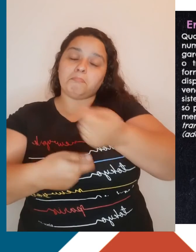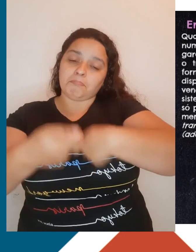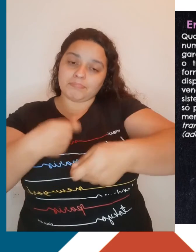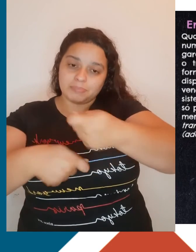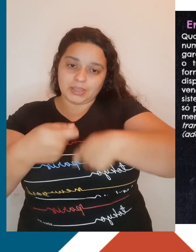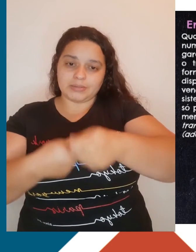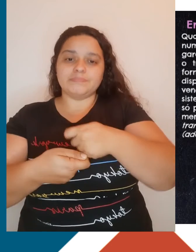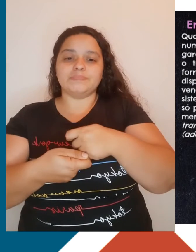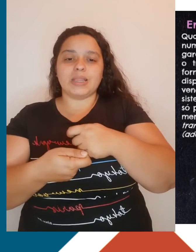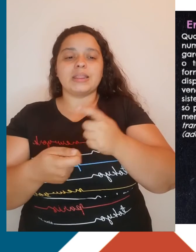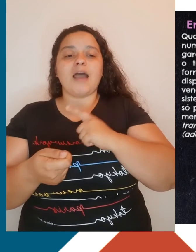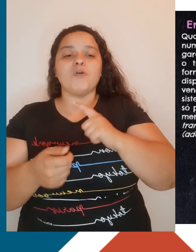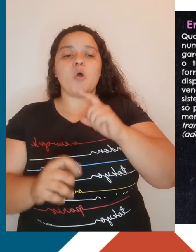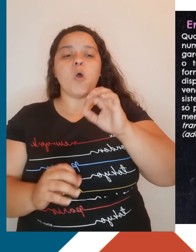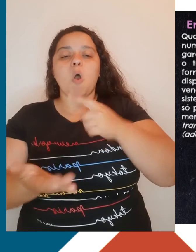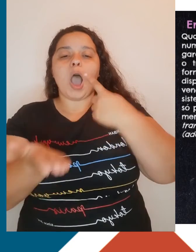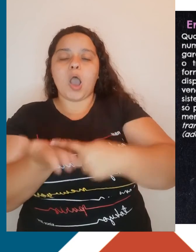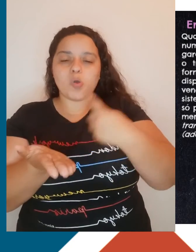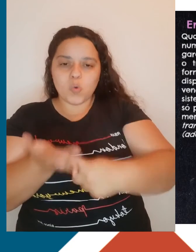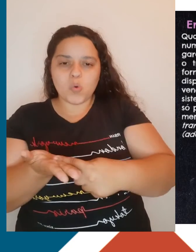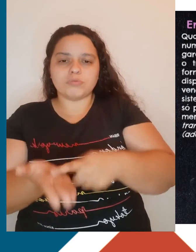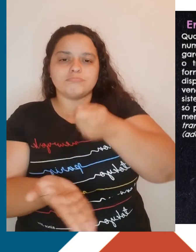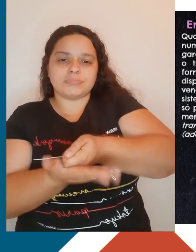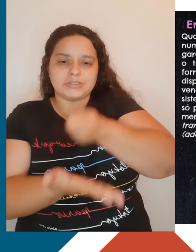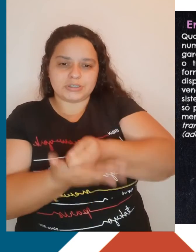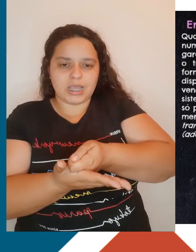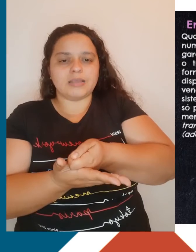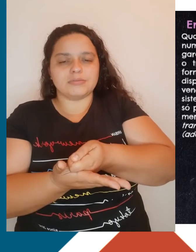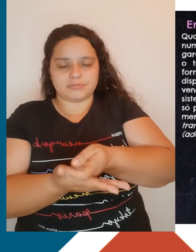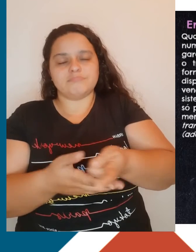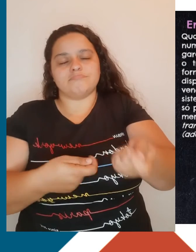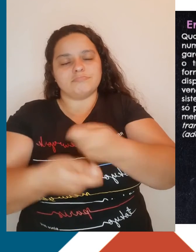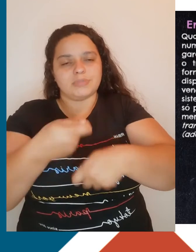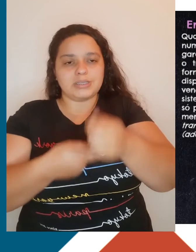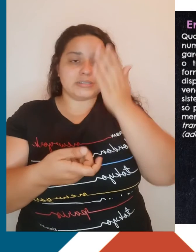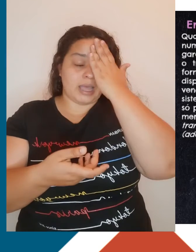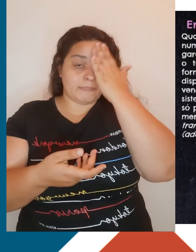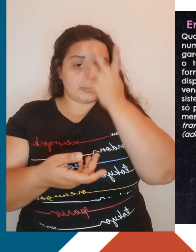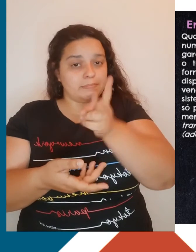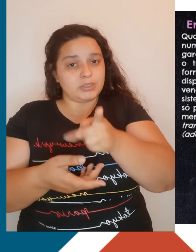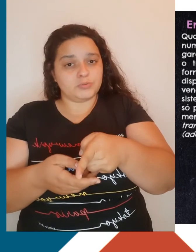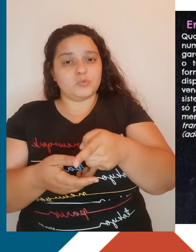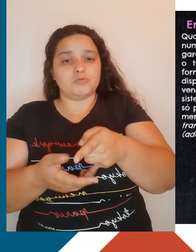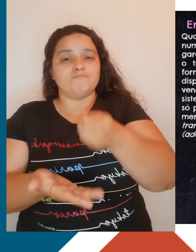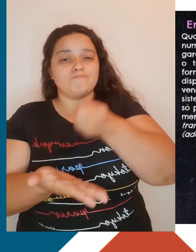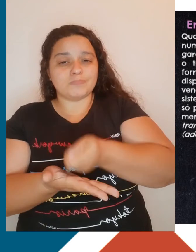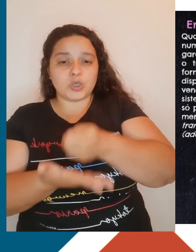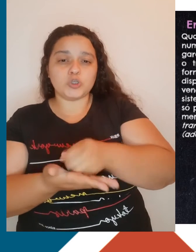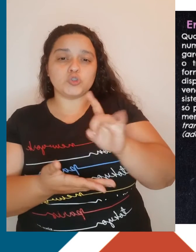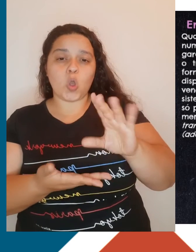acordo com a exigência de um sistema de mercado. Sabemos que em um sistema como esse, os lucros só podem ser assegurados